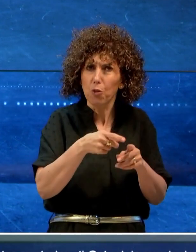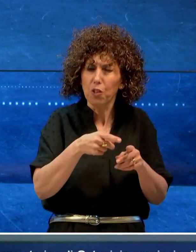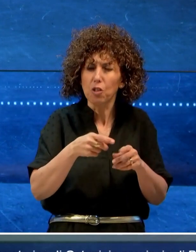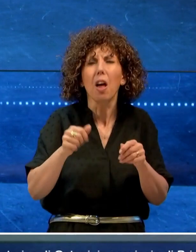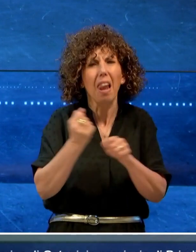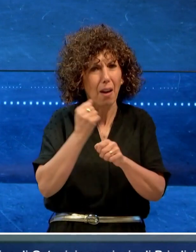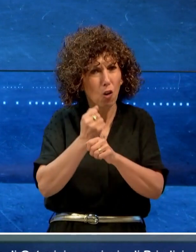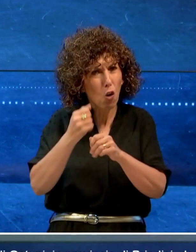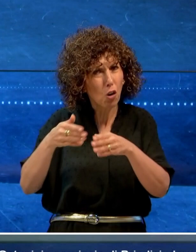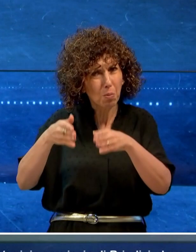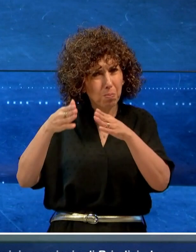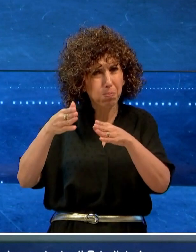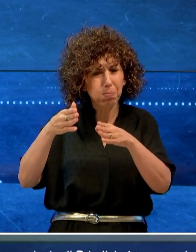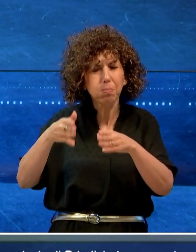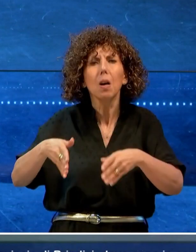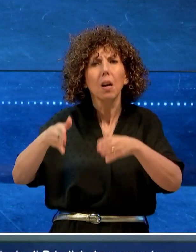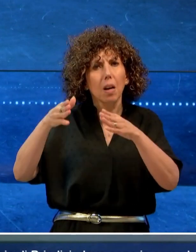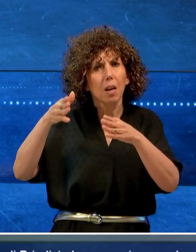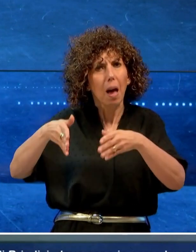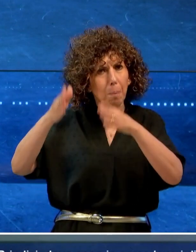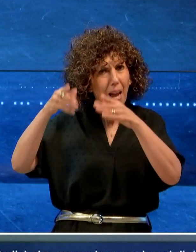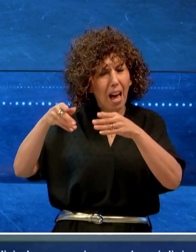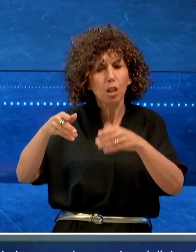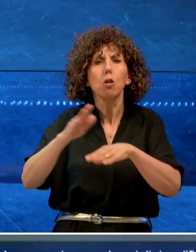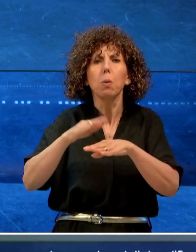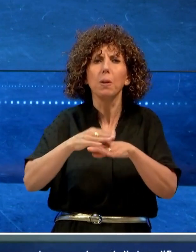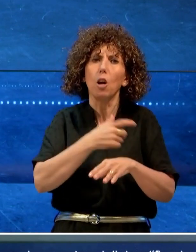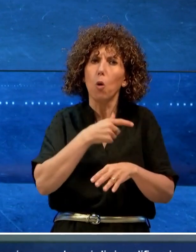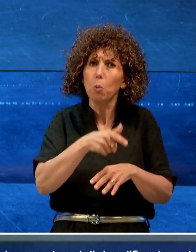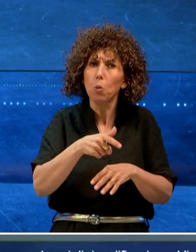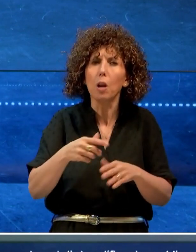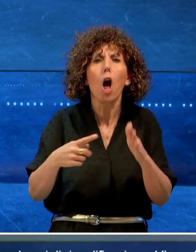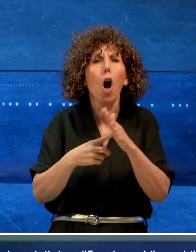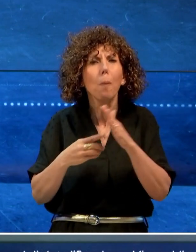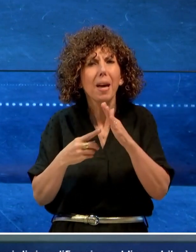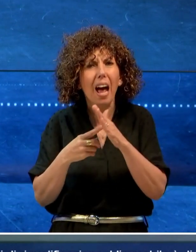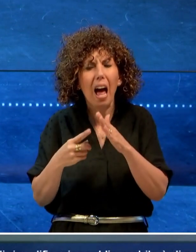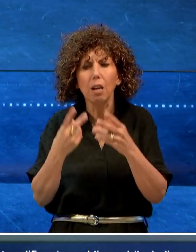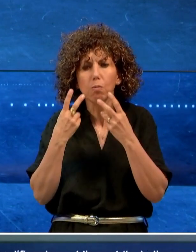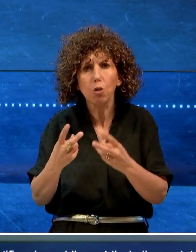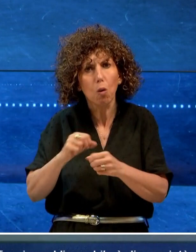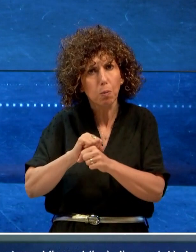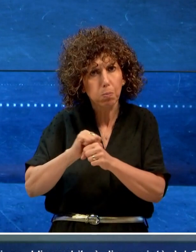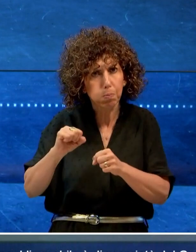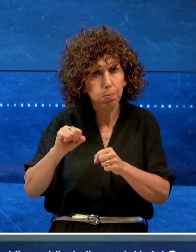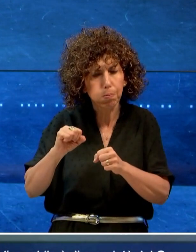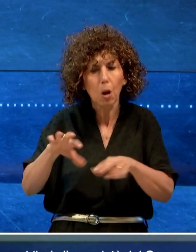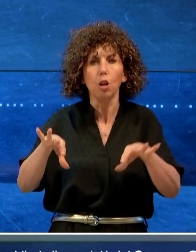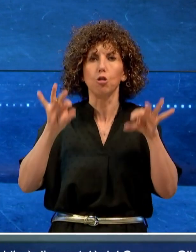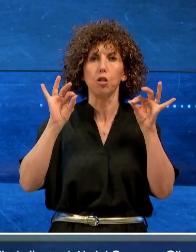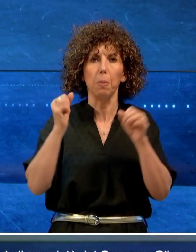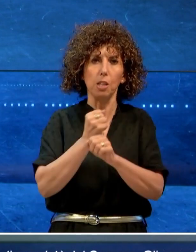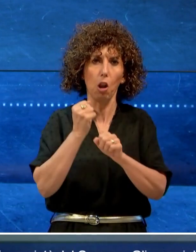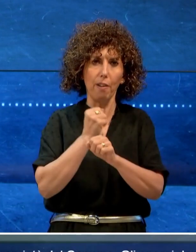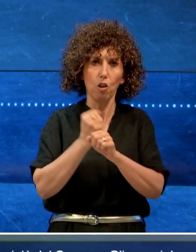riqualificazione. L'immobile è di proprietà del comune. Gli operai, dopo il ritrovamento dell'ordigno, hanno sospeso i